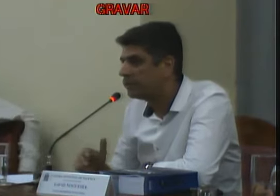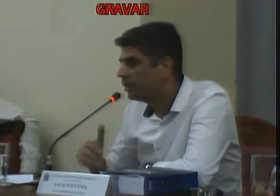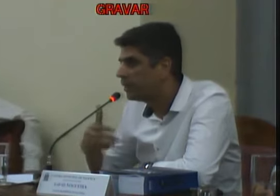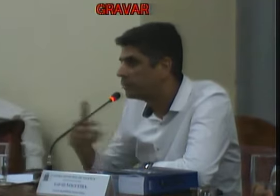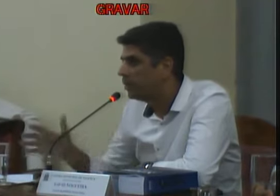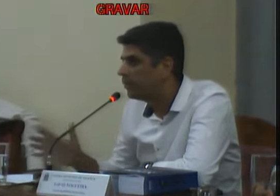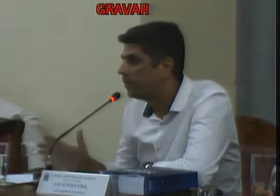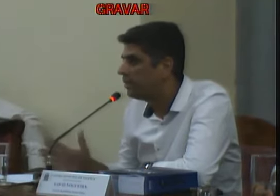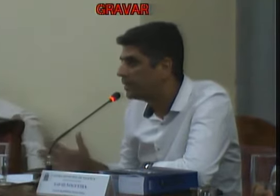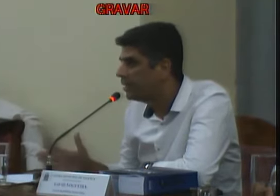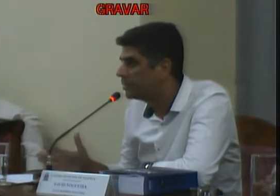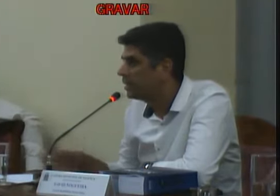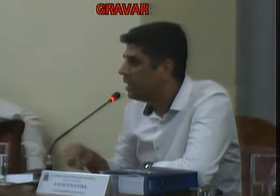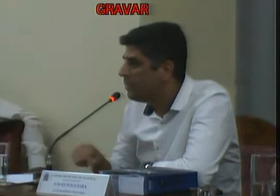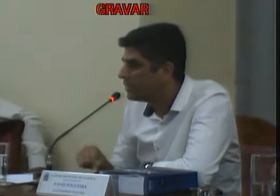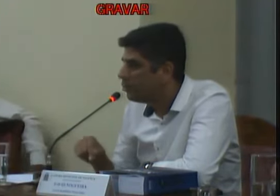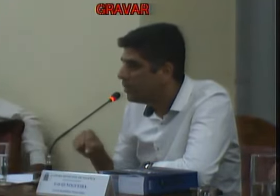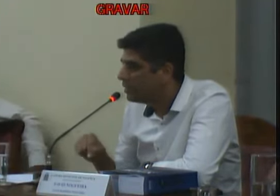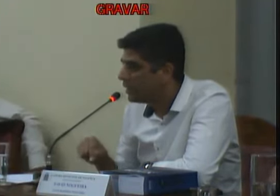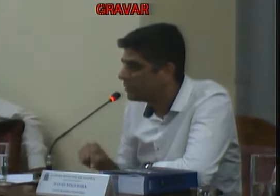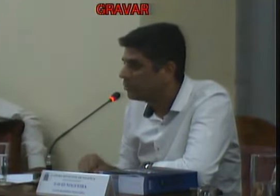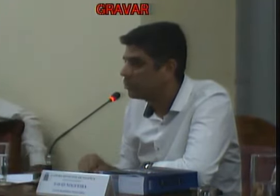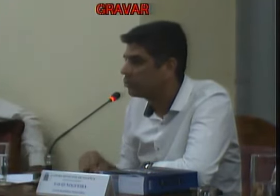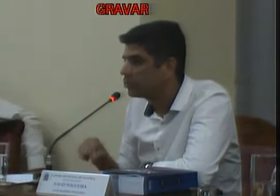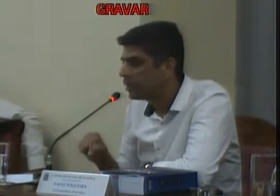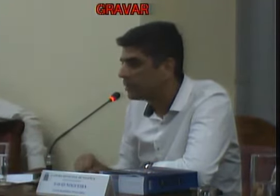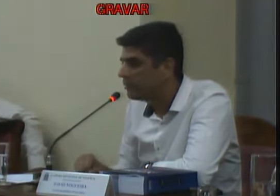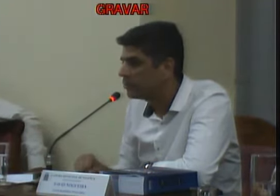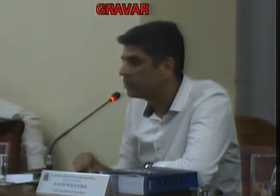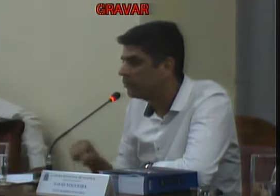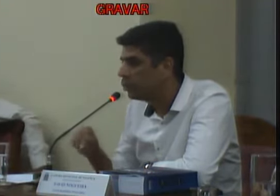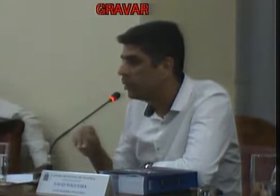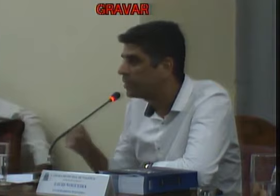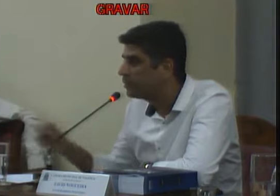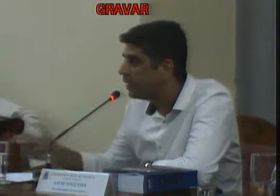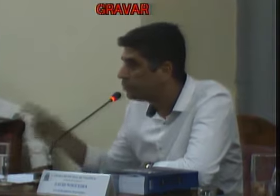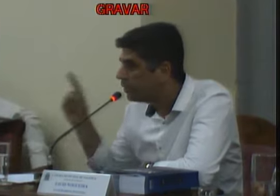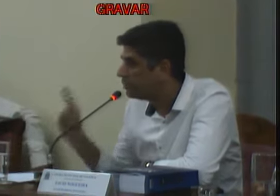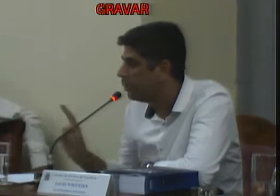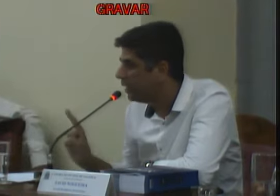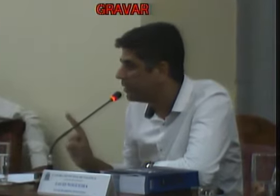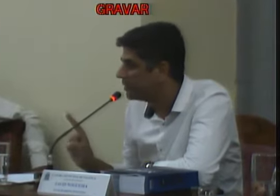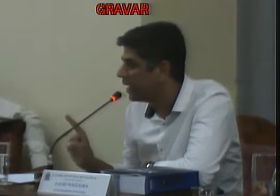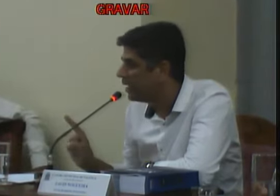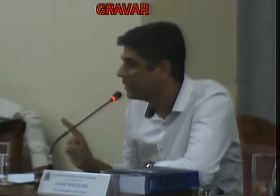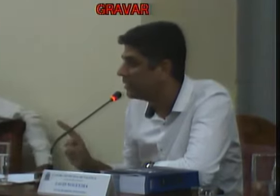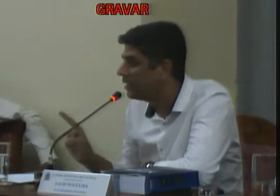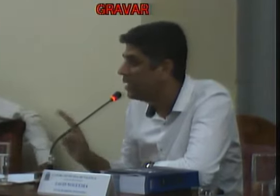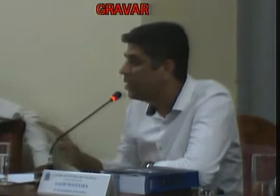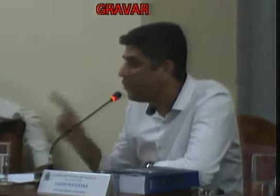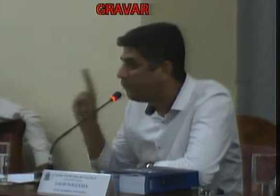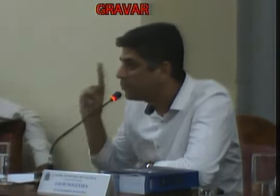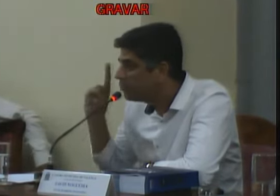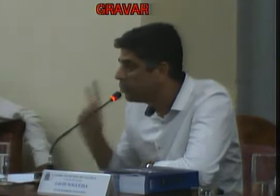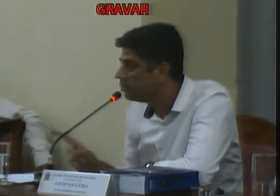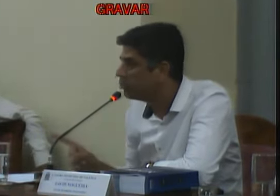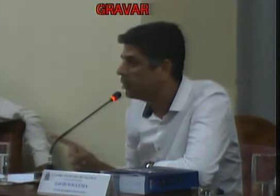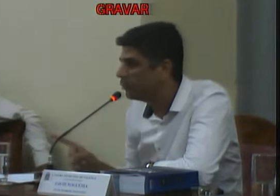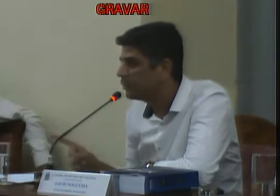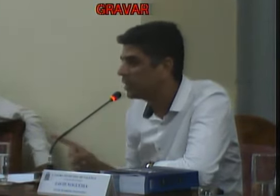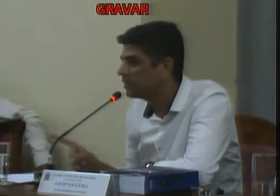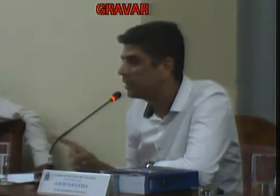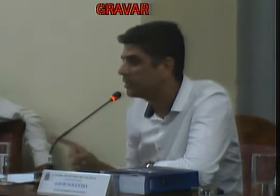aposentadoria porque isso aí é problema deles mas a humanização do Instituto tratamento ao servidor e o respeito principalmente a essa casa que tem uma função